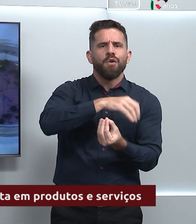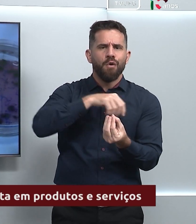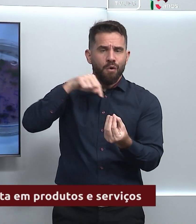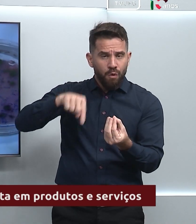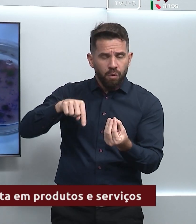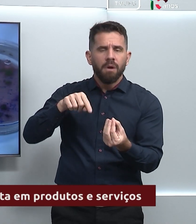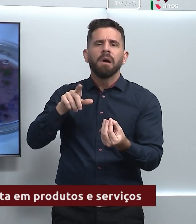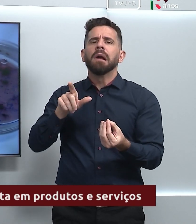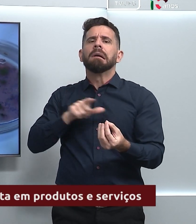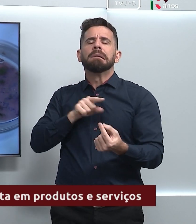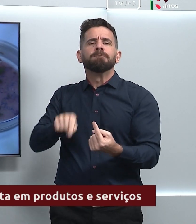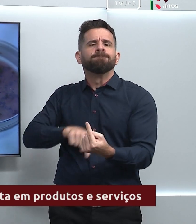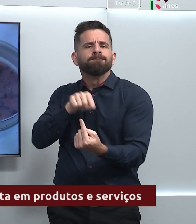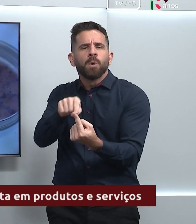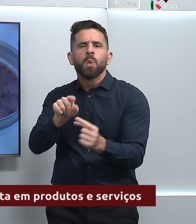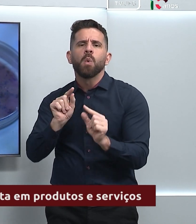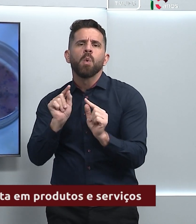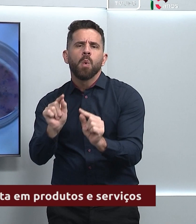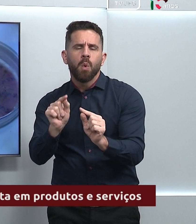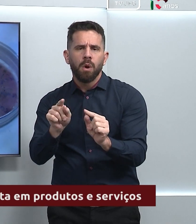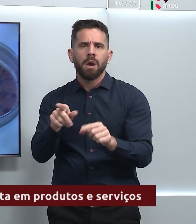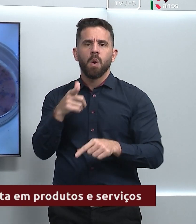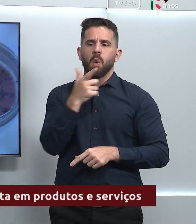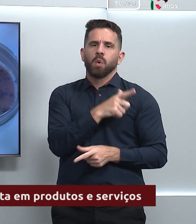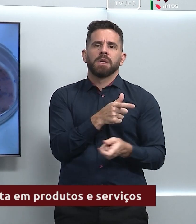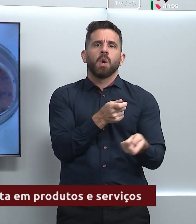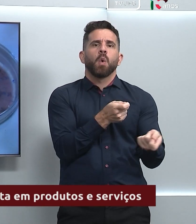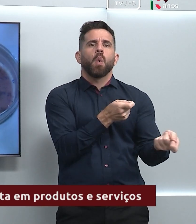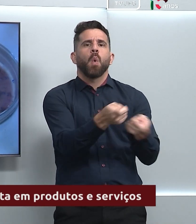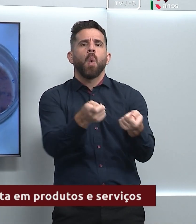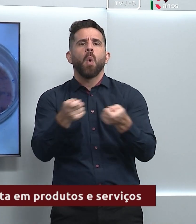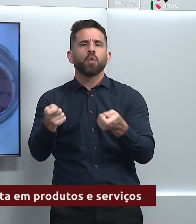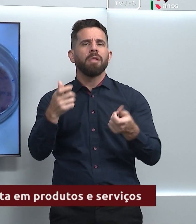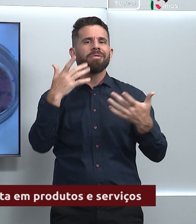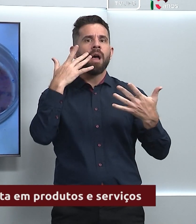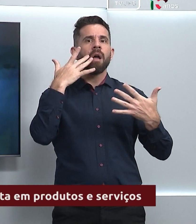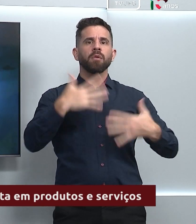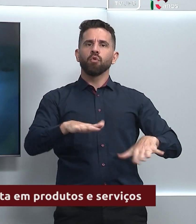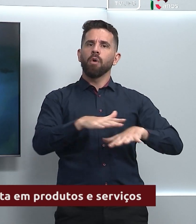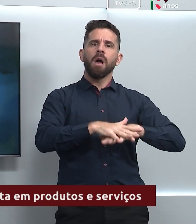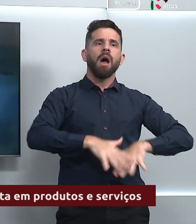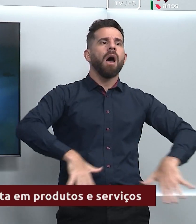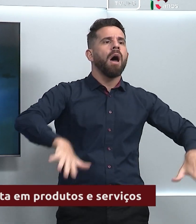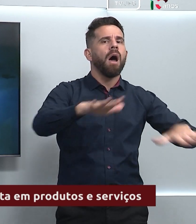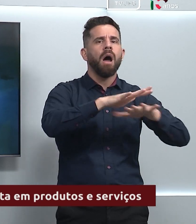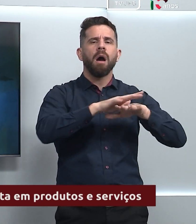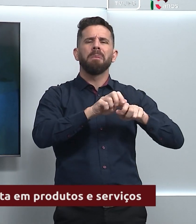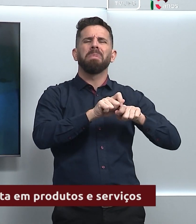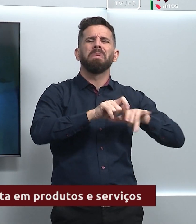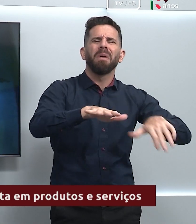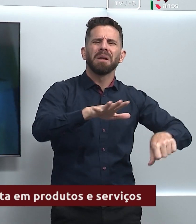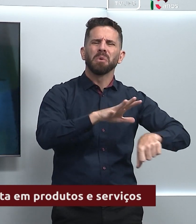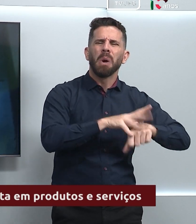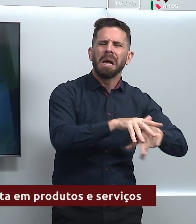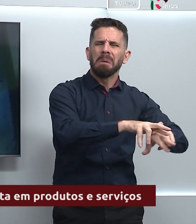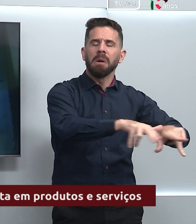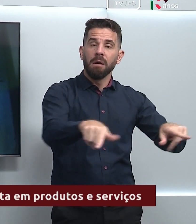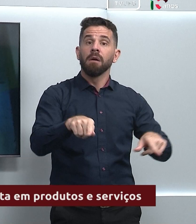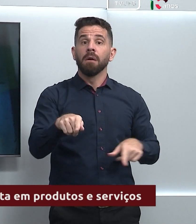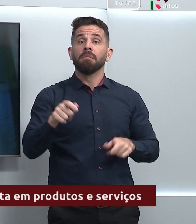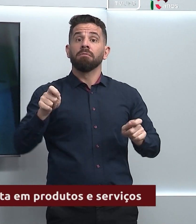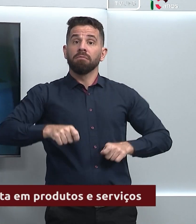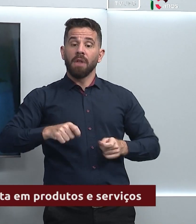que são os tipos de fungos usados para o controle natural de pragas. Aqui foi desenvolvida, por exemplo, uma